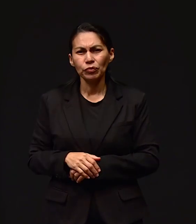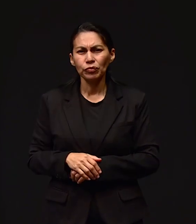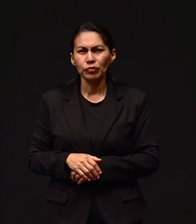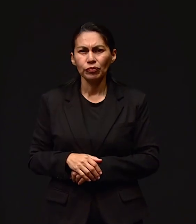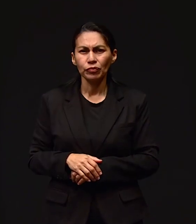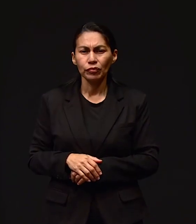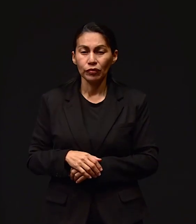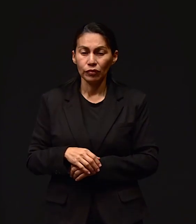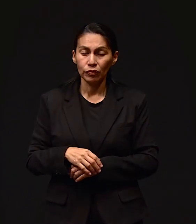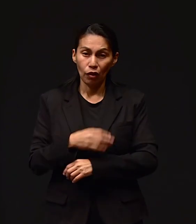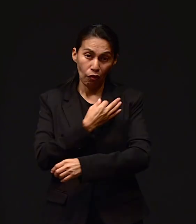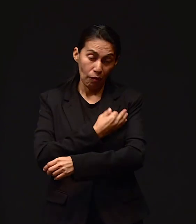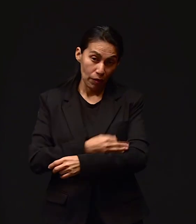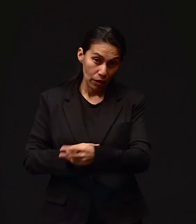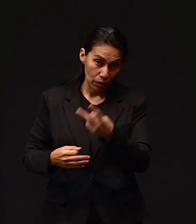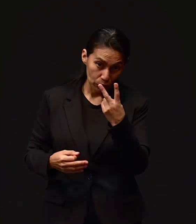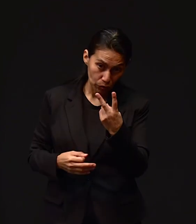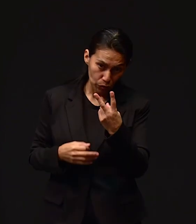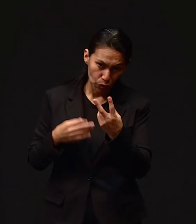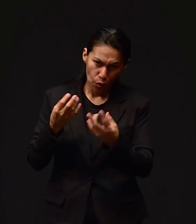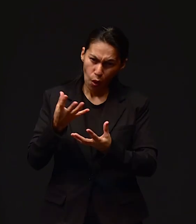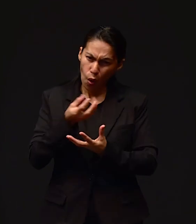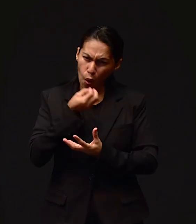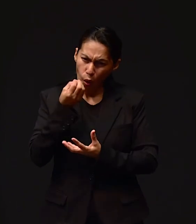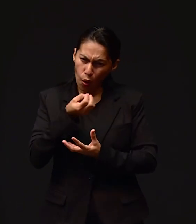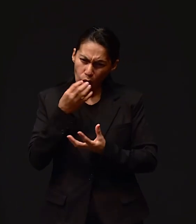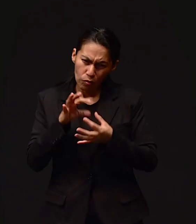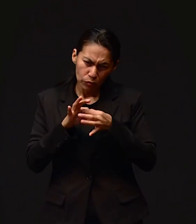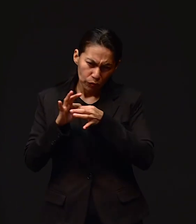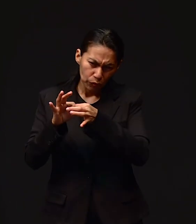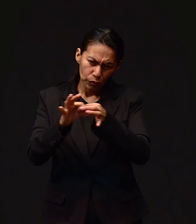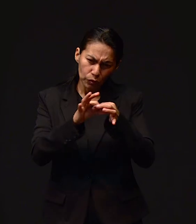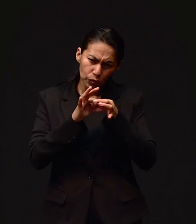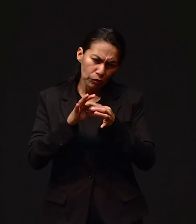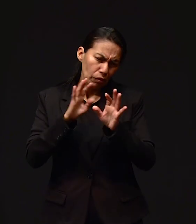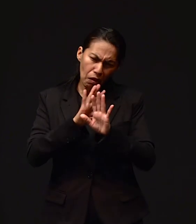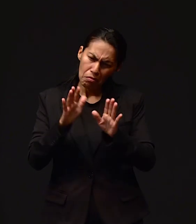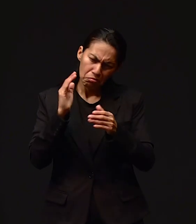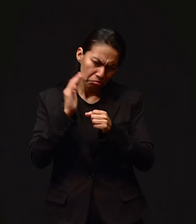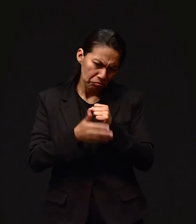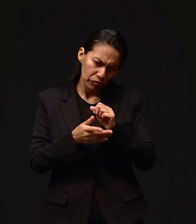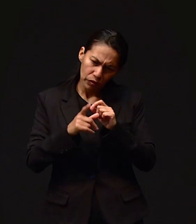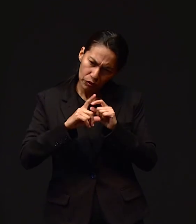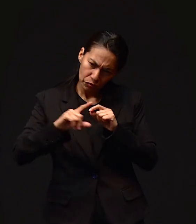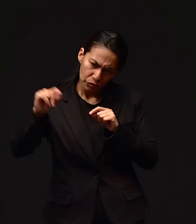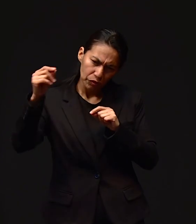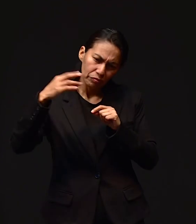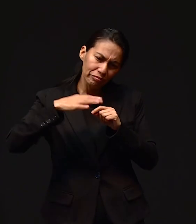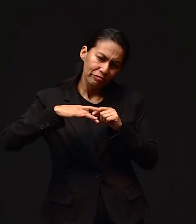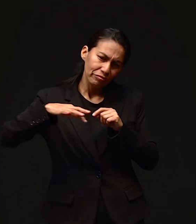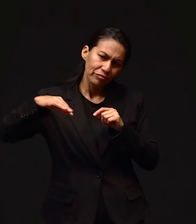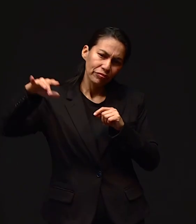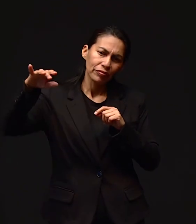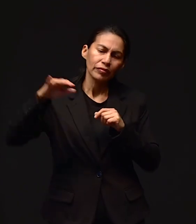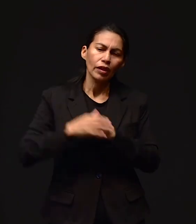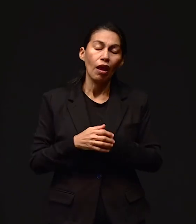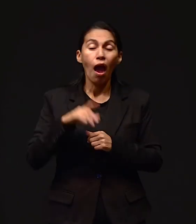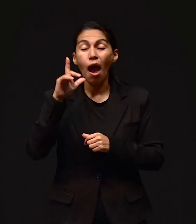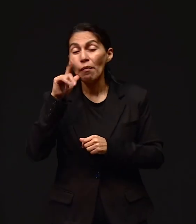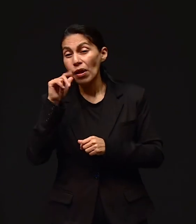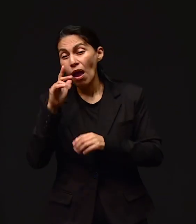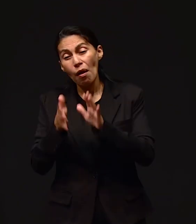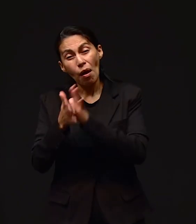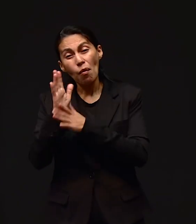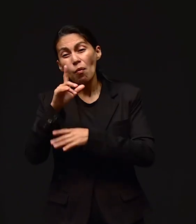las dos familias oramos y se fueron. Se fueron y dice, bueno, mañana vamos a dar